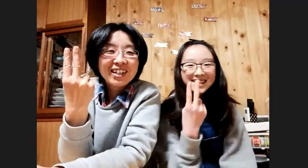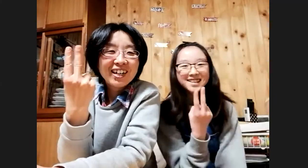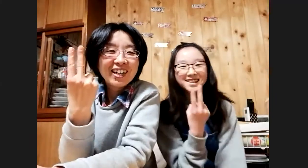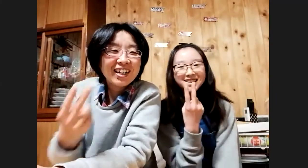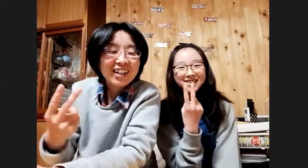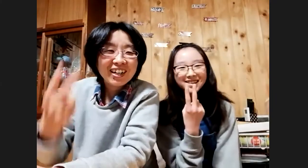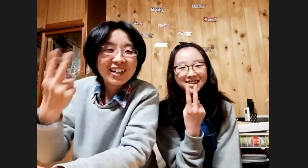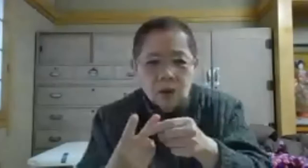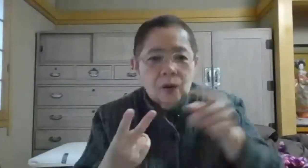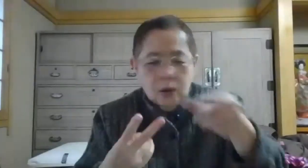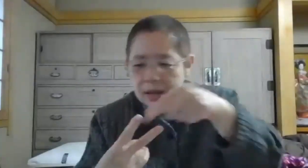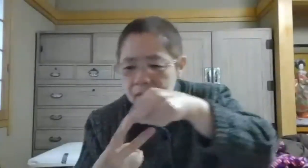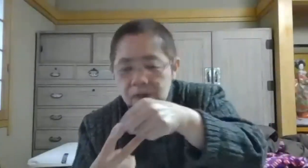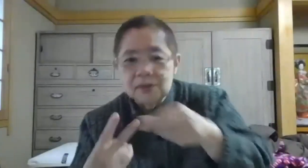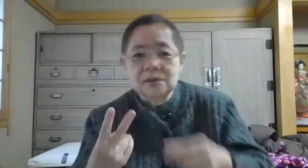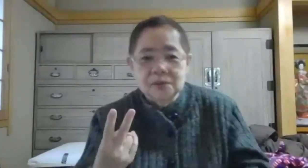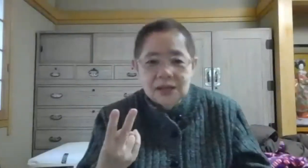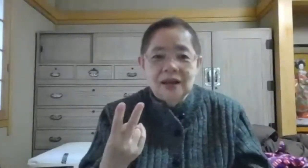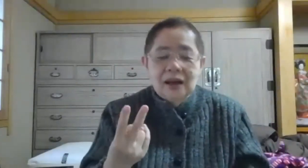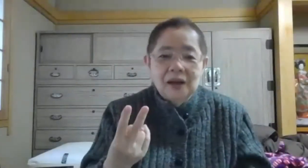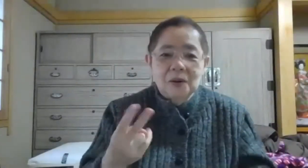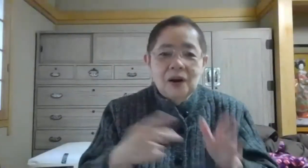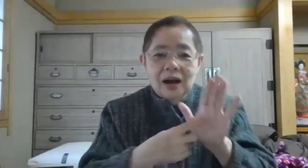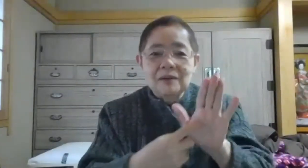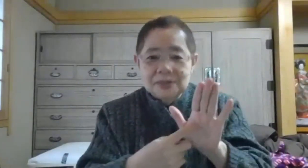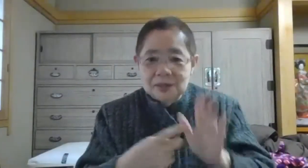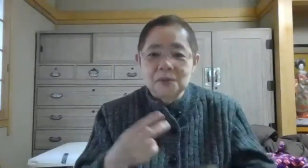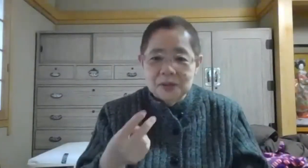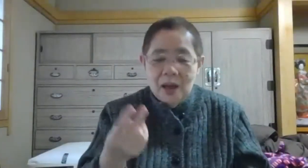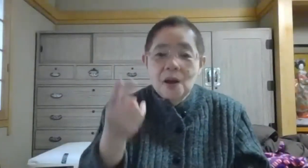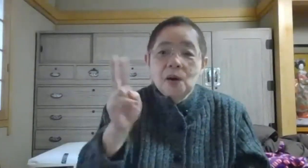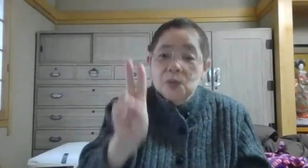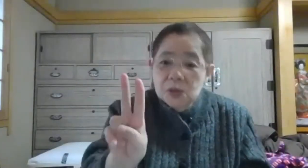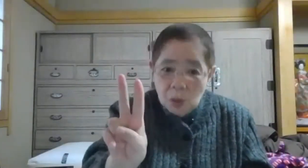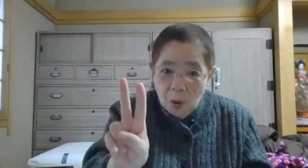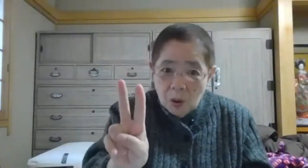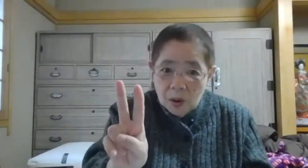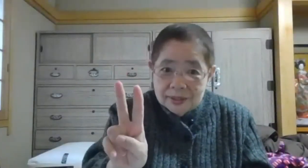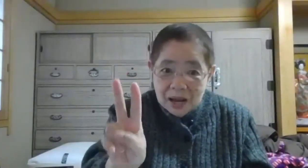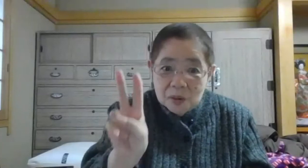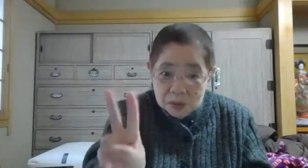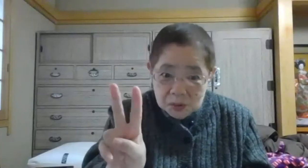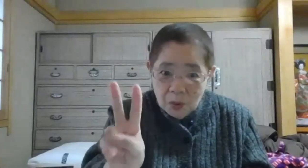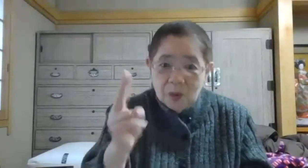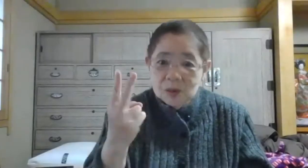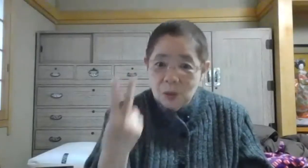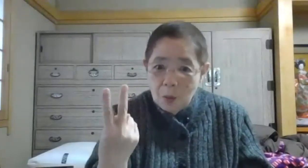それと、これとっていう風に表したということでうと、いいですかうと、とは